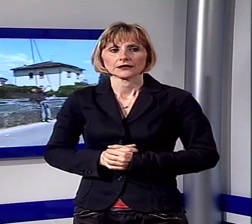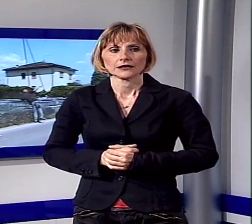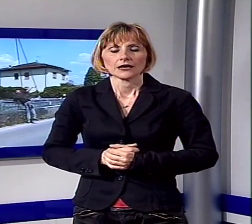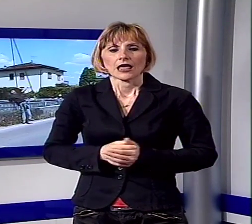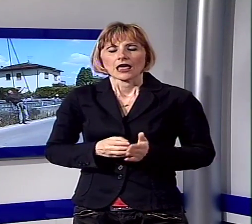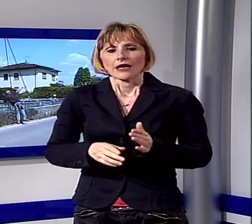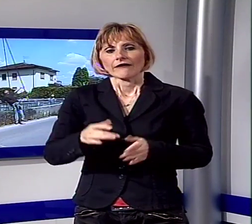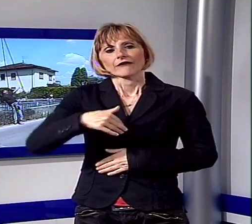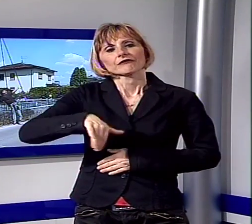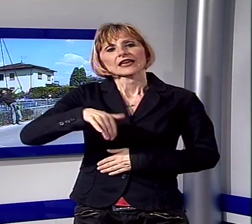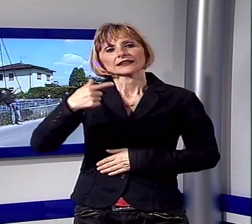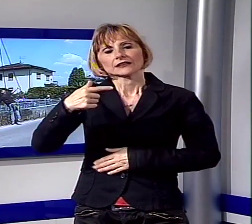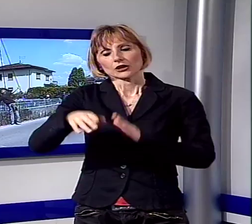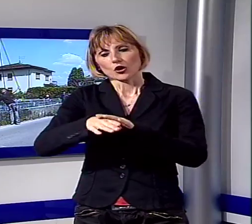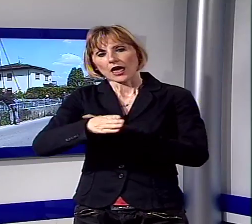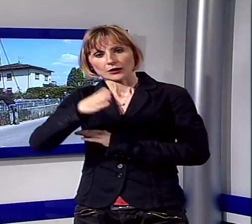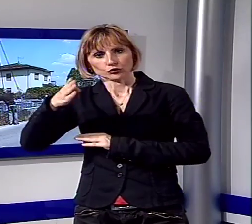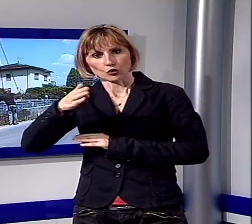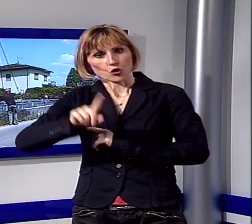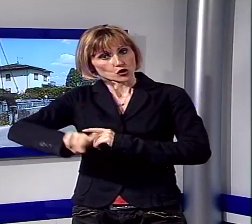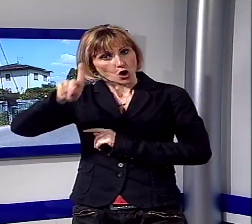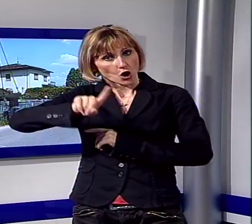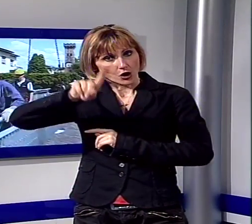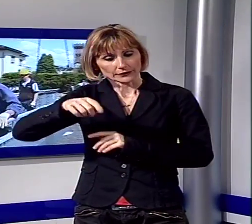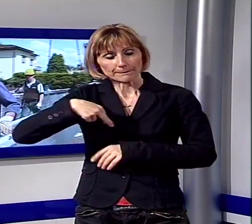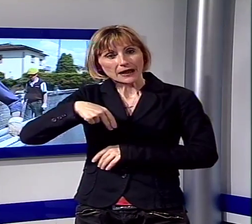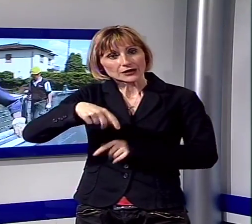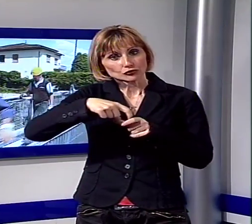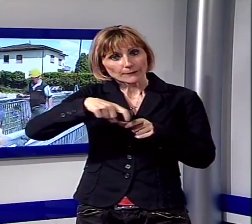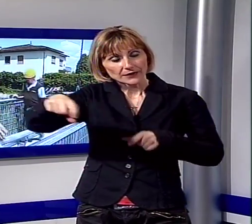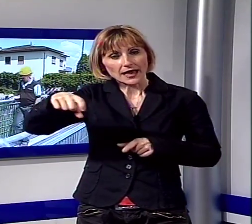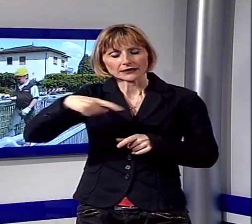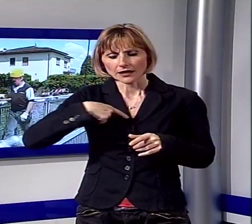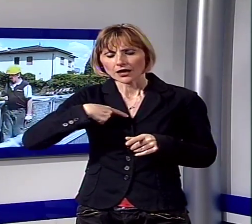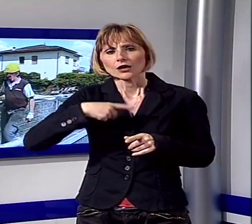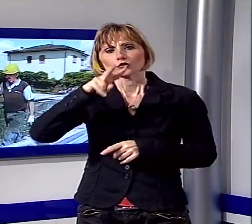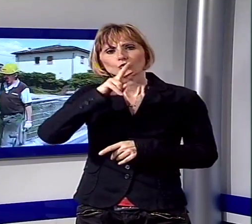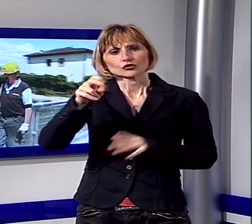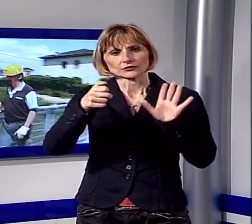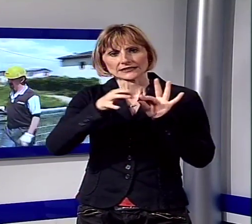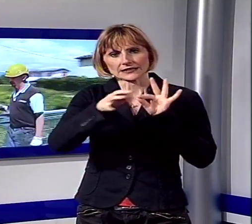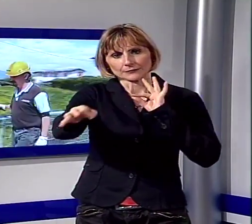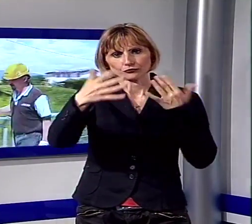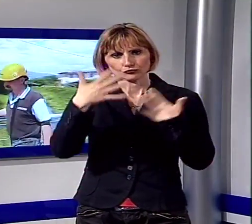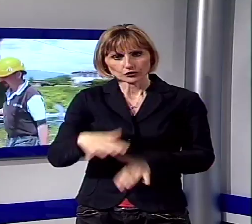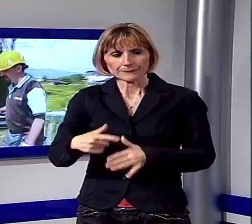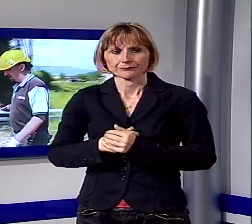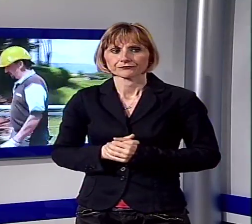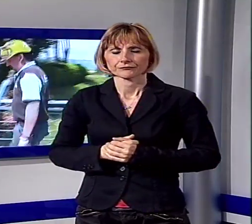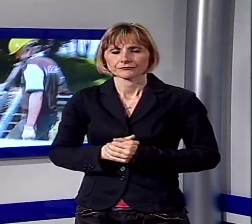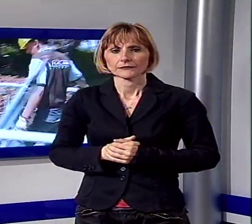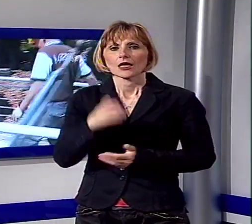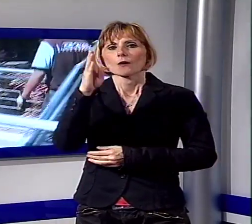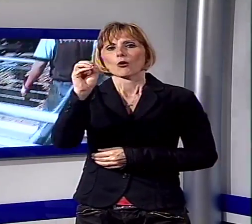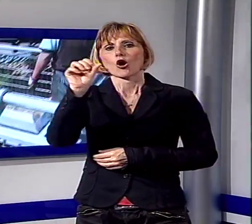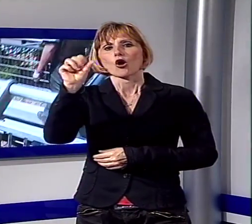stato infatti già realizzato un marciapiede lungo circa 260 metri. Con quest'opera, detto l'assessore ai lavori pubblici Gabriele Bove,